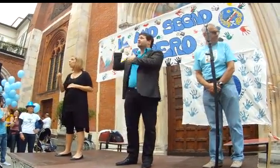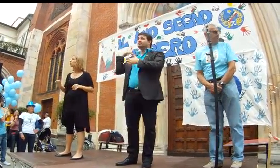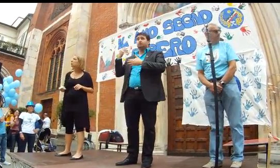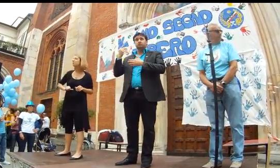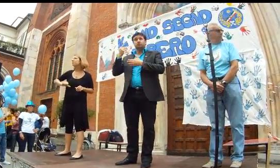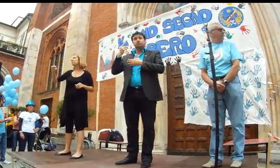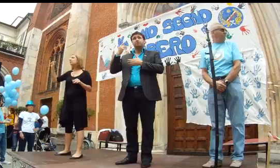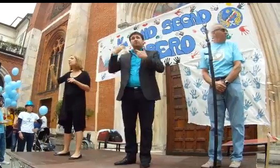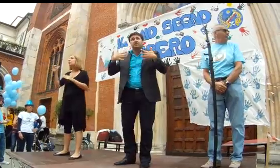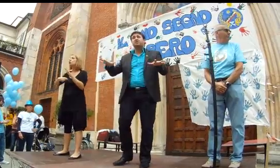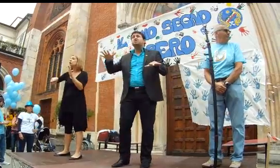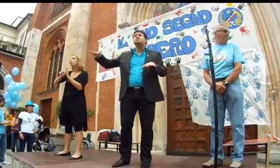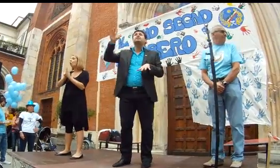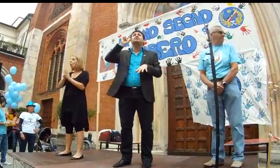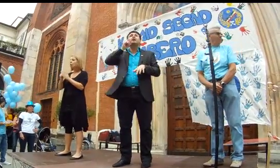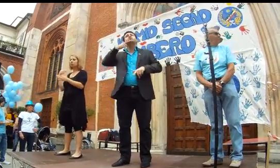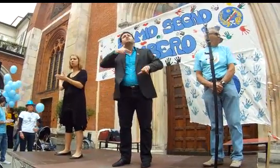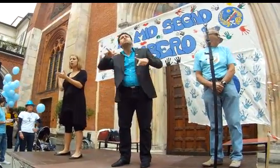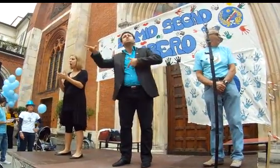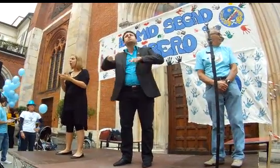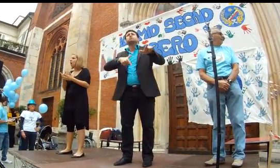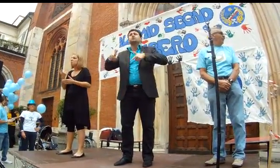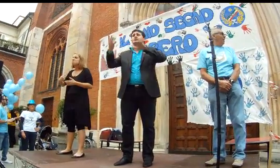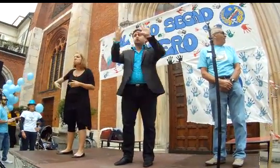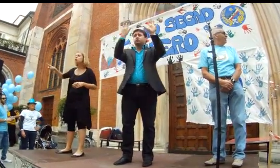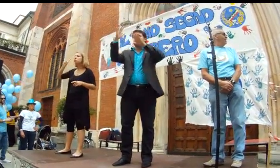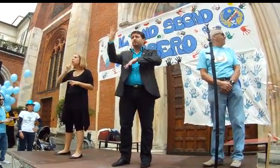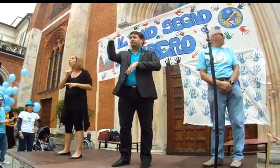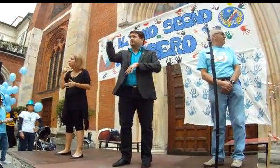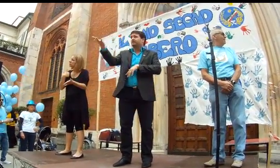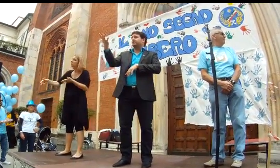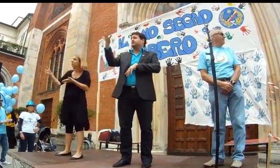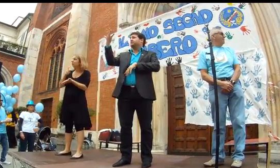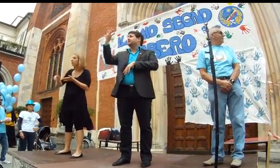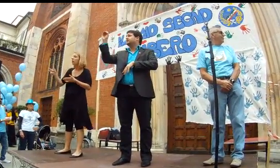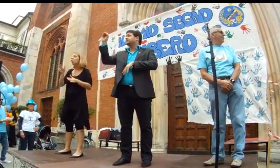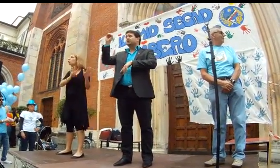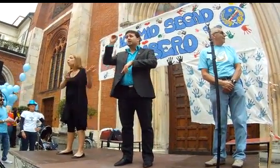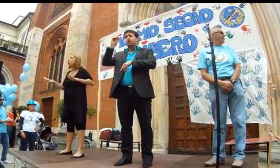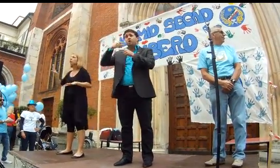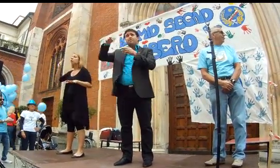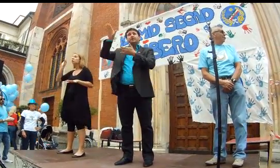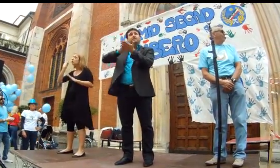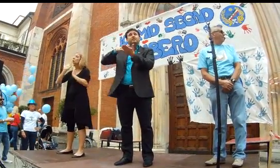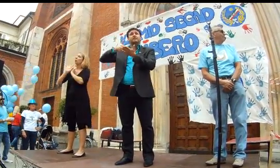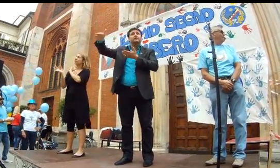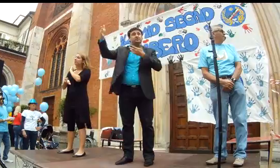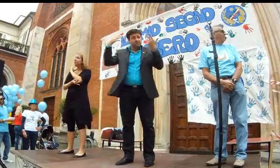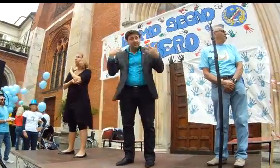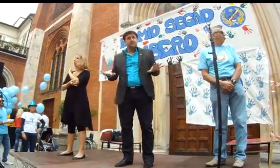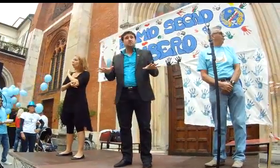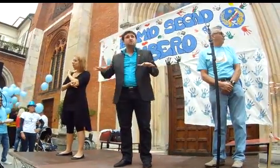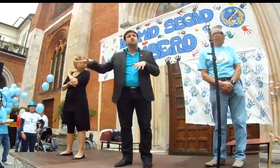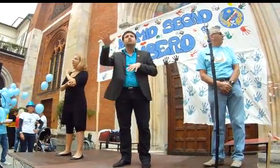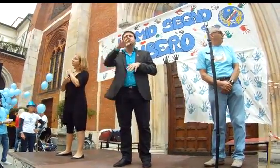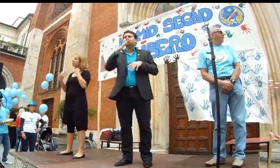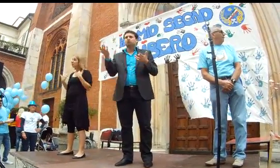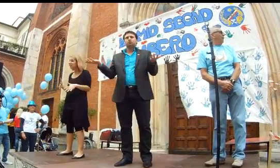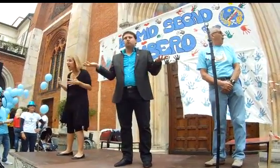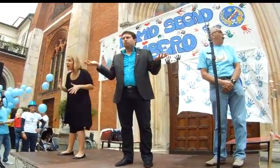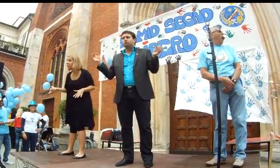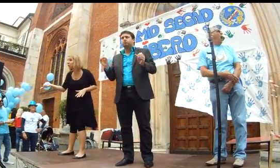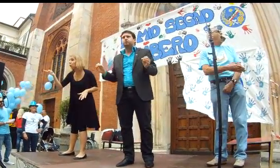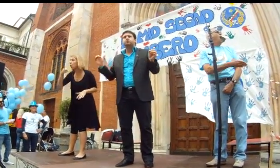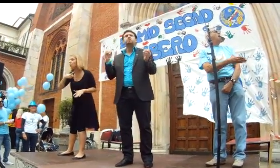mi emoziona tantissimo E' la prima volta nella storia che accade che dei sordi marciano per